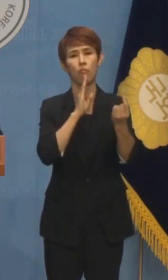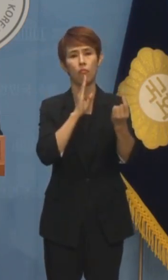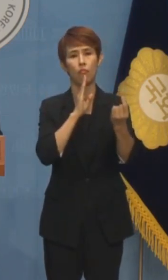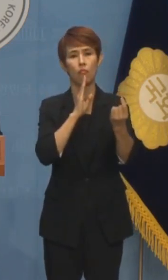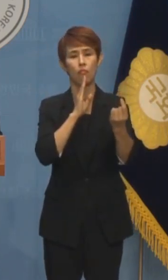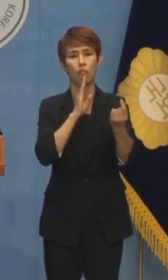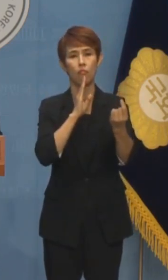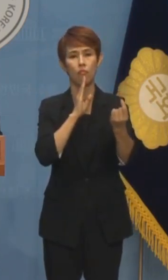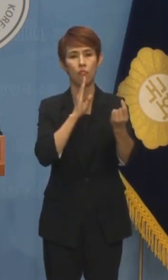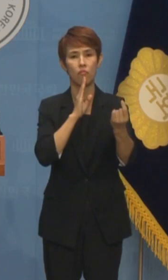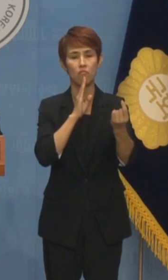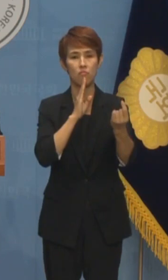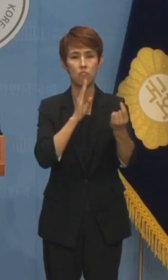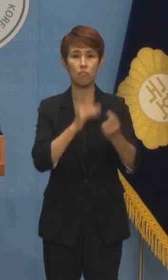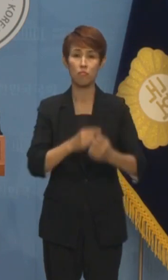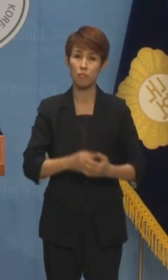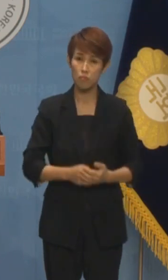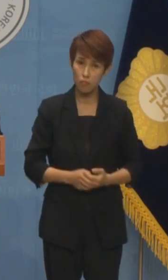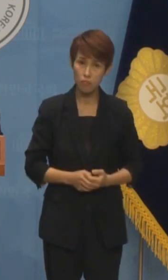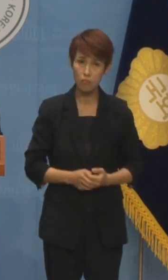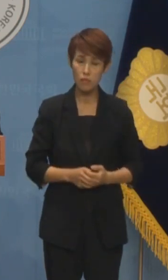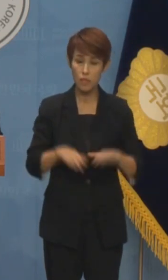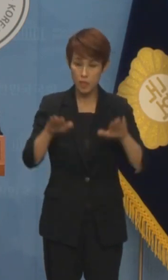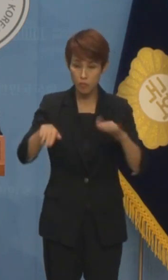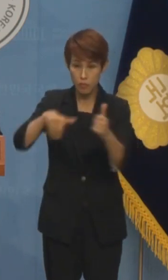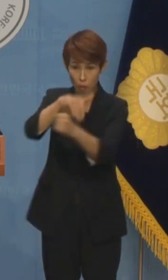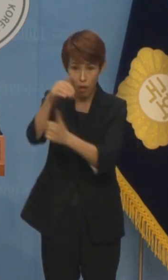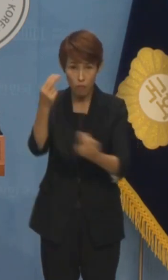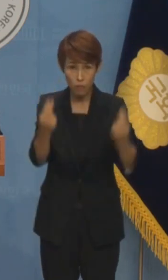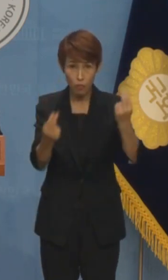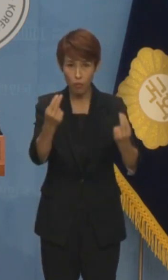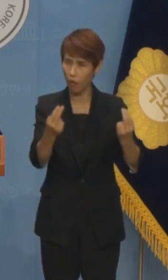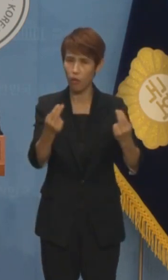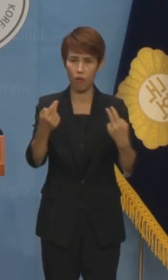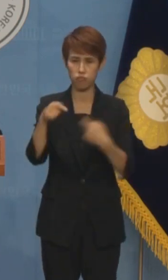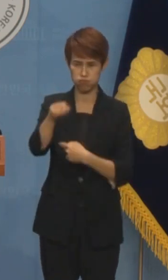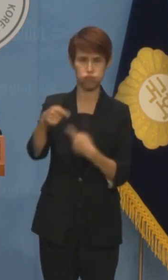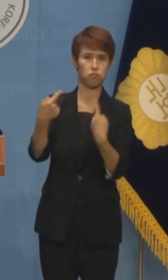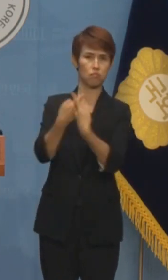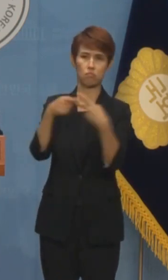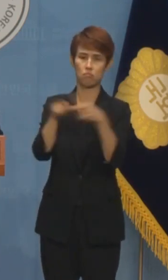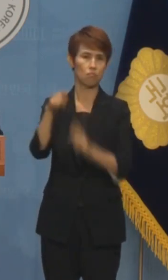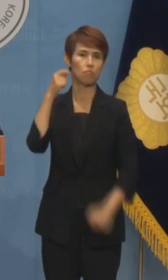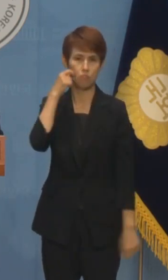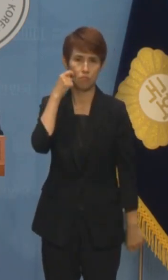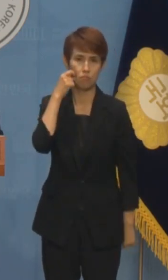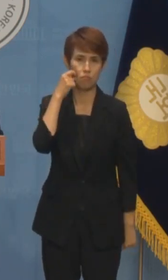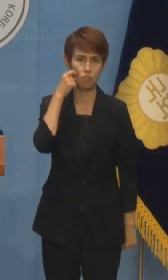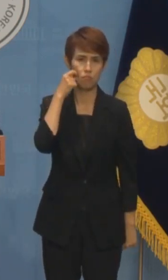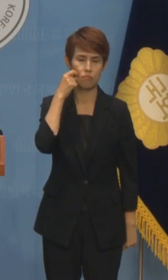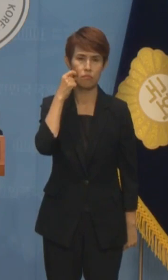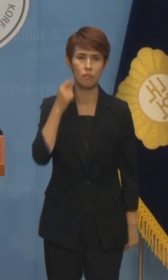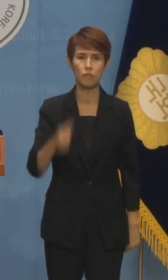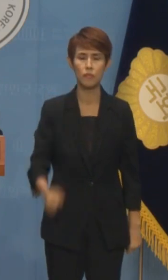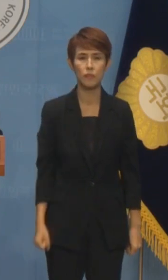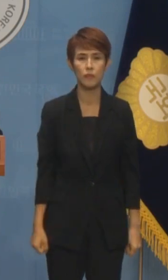공동정범을 인정했다는 점에 비추어 도무지 납득할 수 없는 수사 결과입니다.